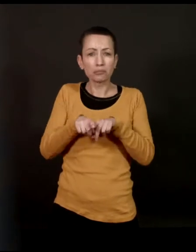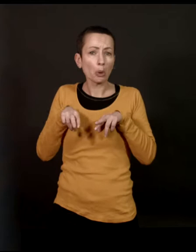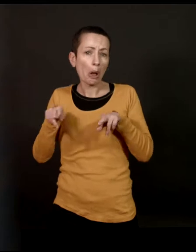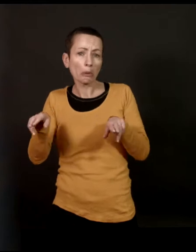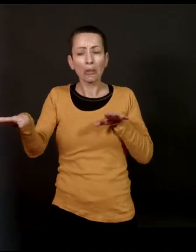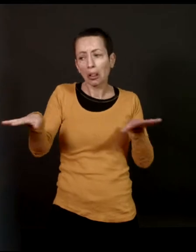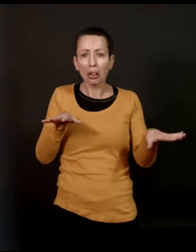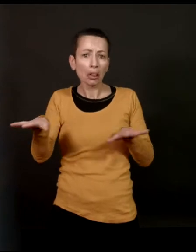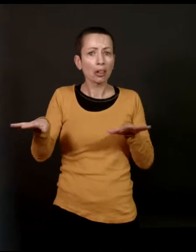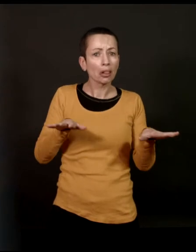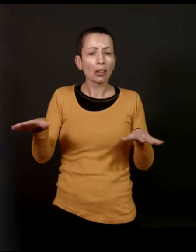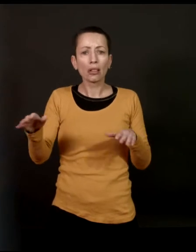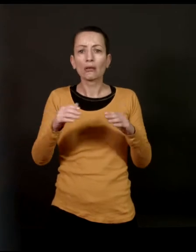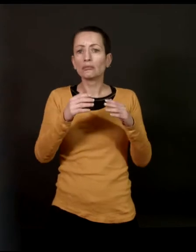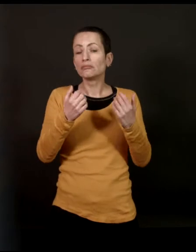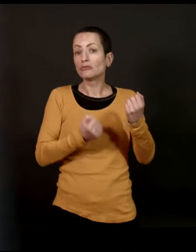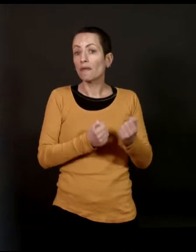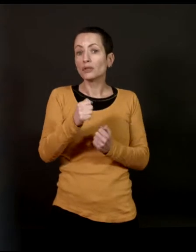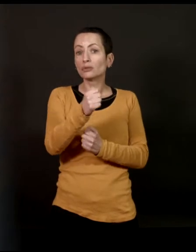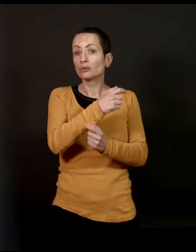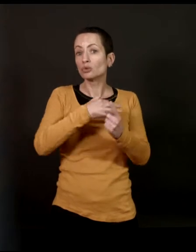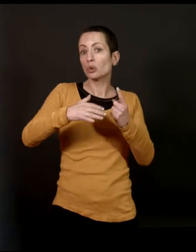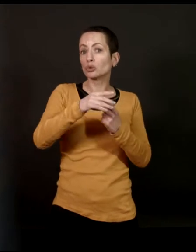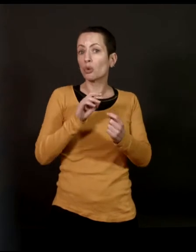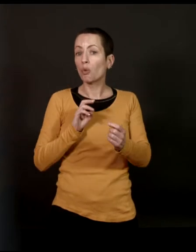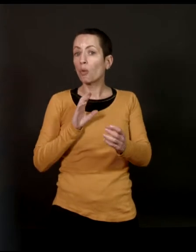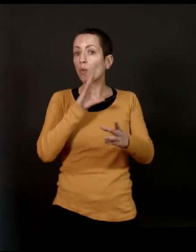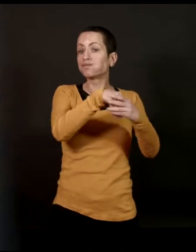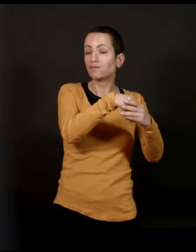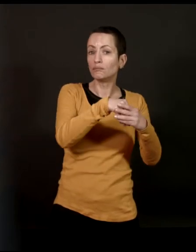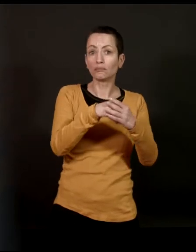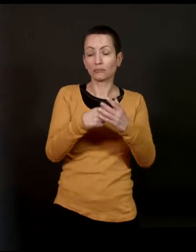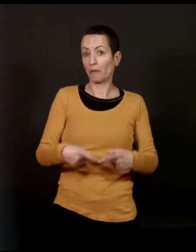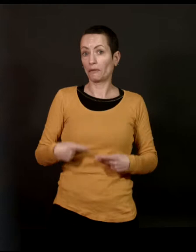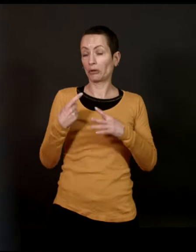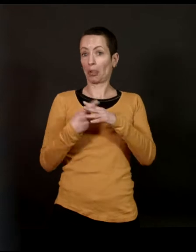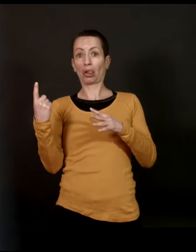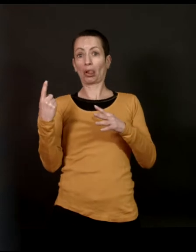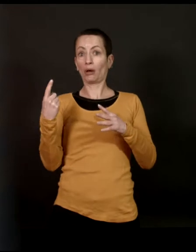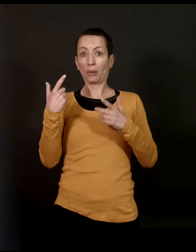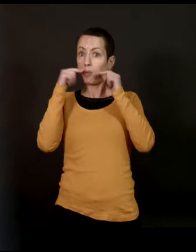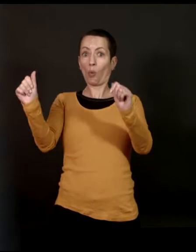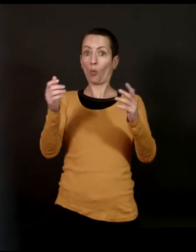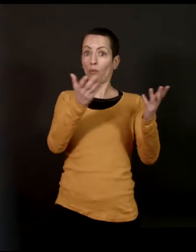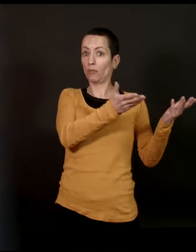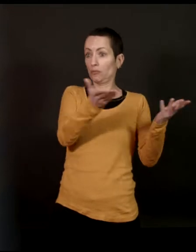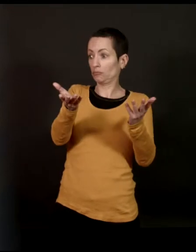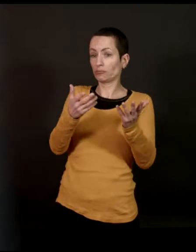la rue, un peu comme ci, un peu comme ça. Il va dans les services sociaux. Enfin, il a une vie assez marginale et assez affichée. C'est-à-dire qu